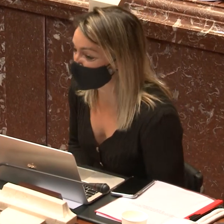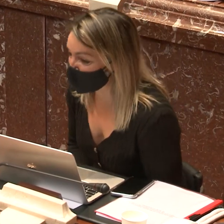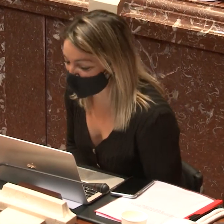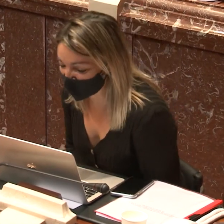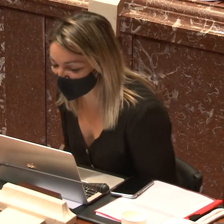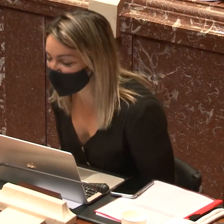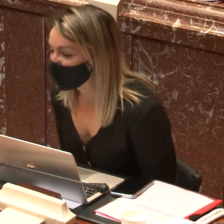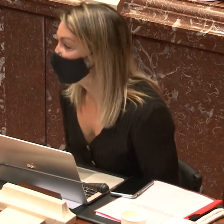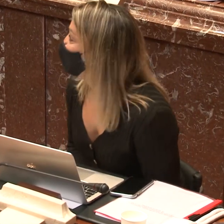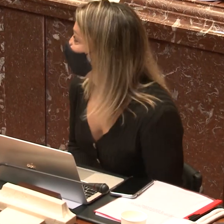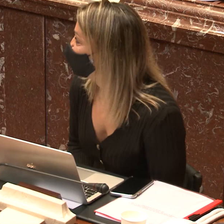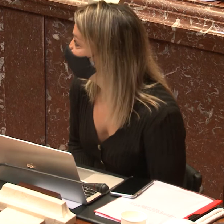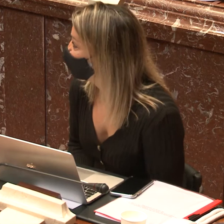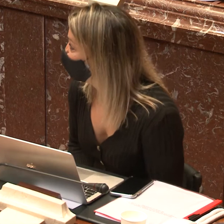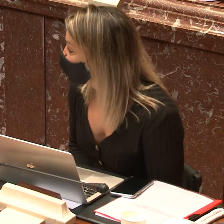son muy limitados,